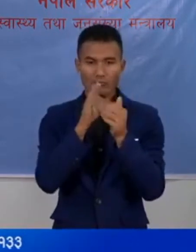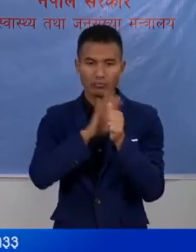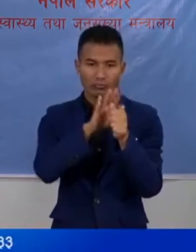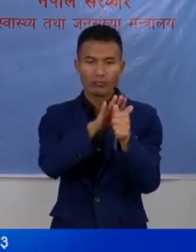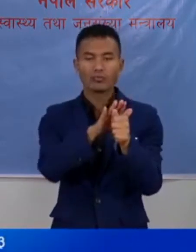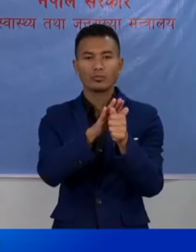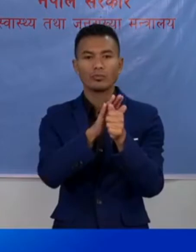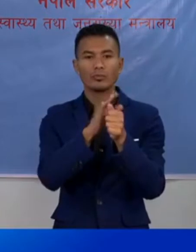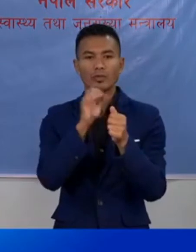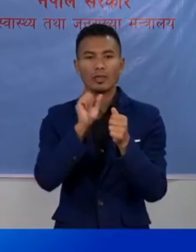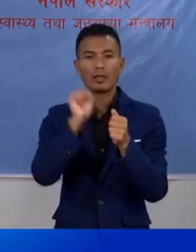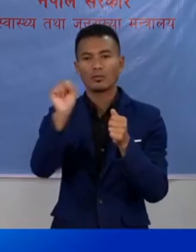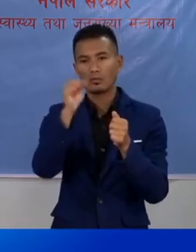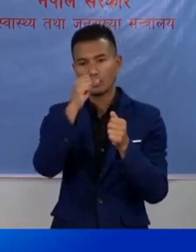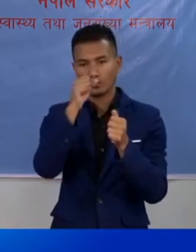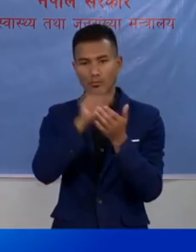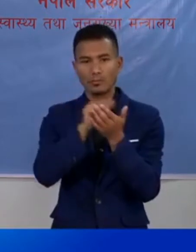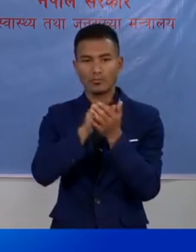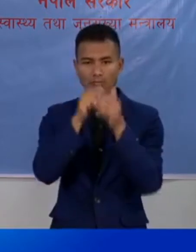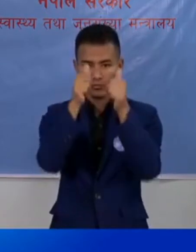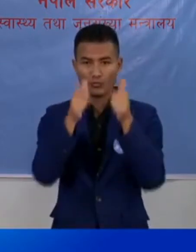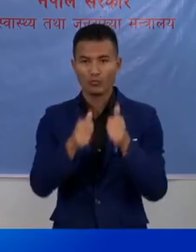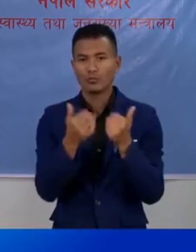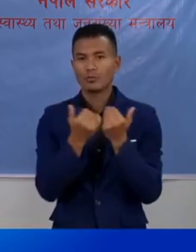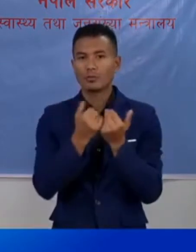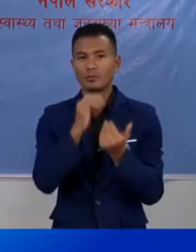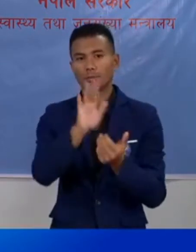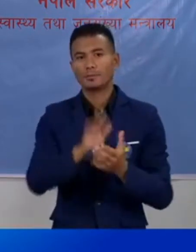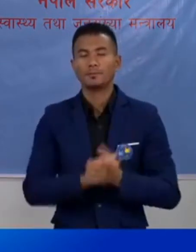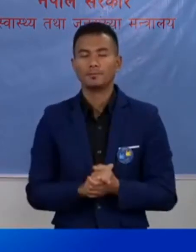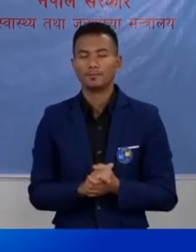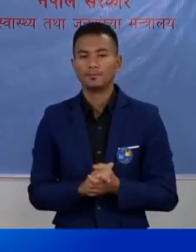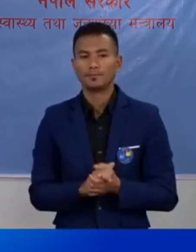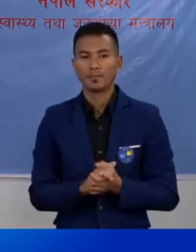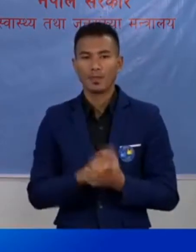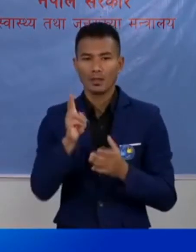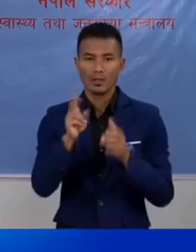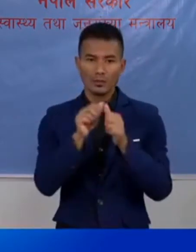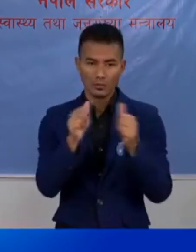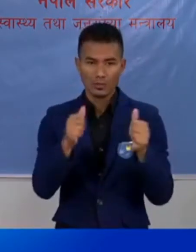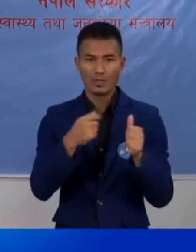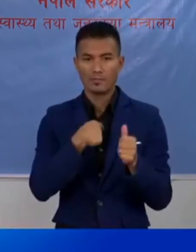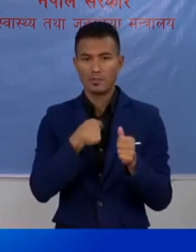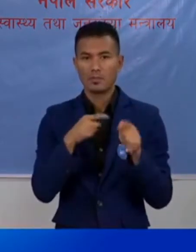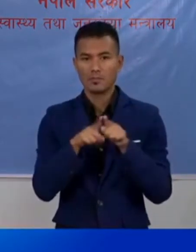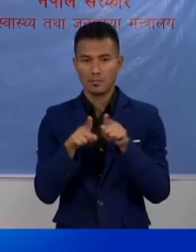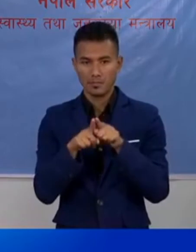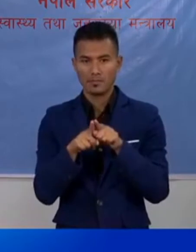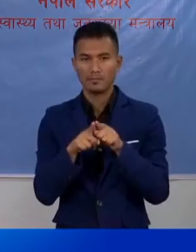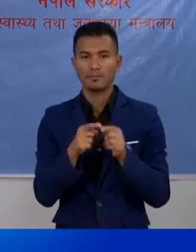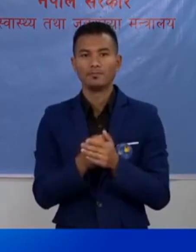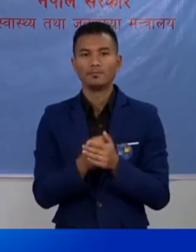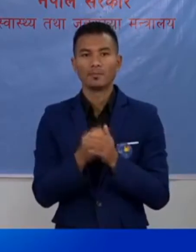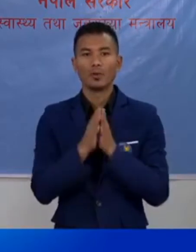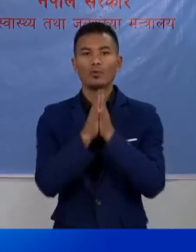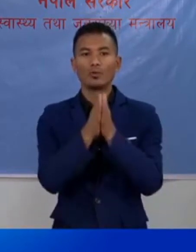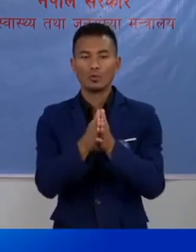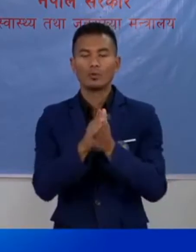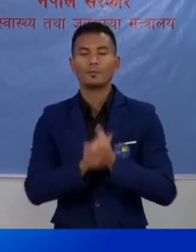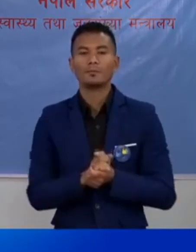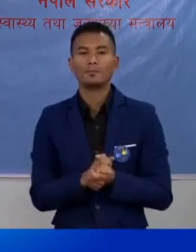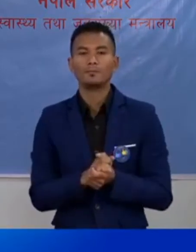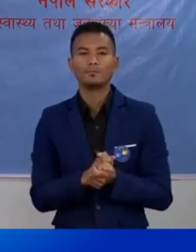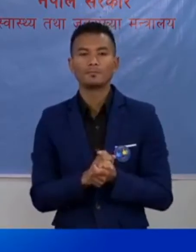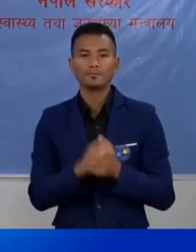आपनो विग्येप्ति मार्फत आभान गरनो बयको छा एसलाई पनी आधार माने र मैले पनी आज एउटा अनुरोद गरन